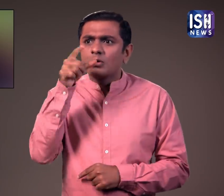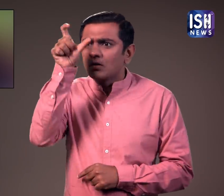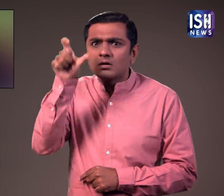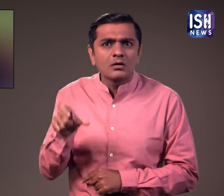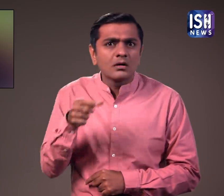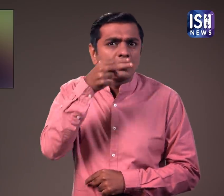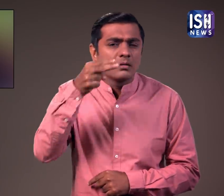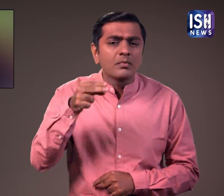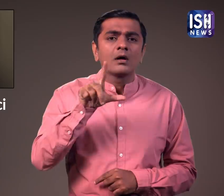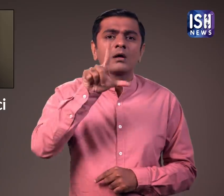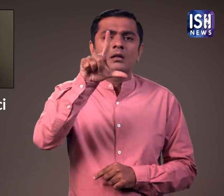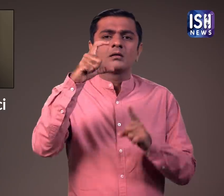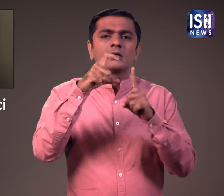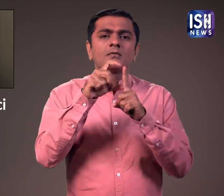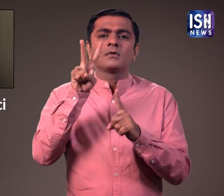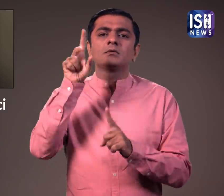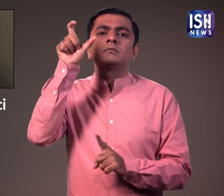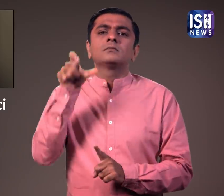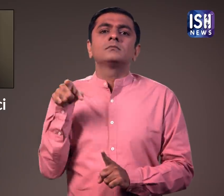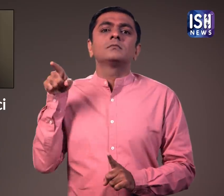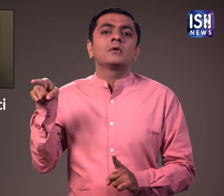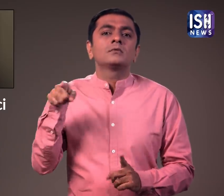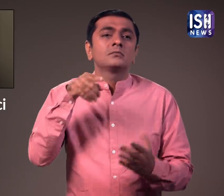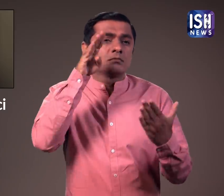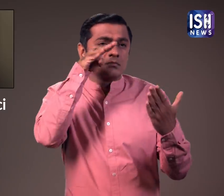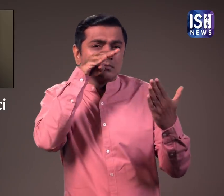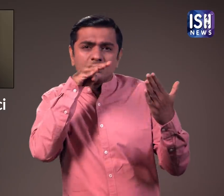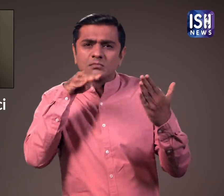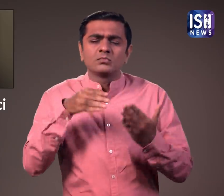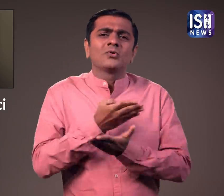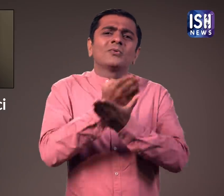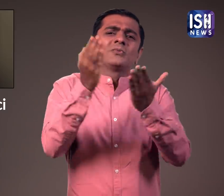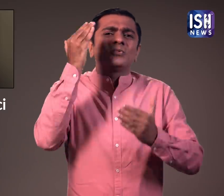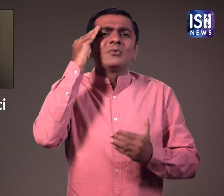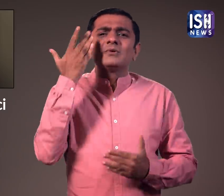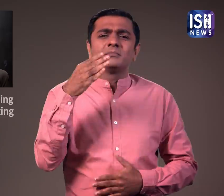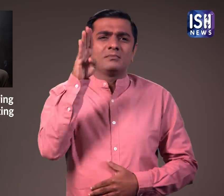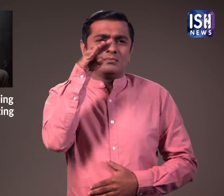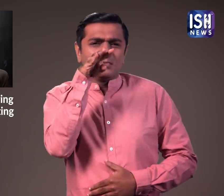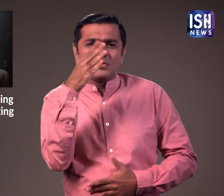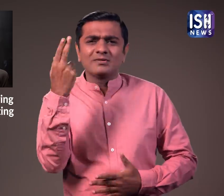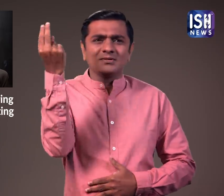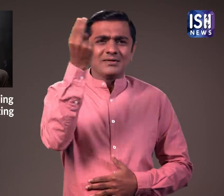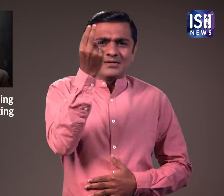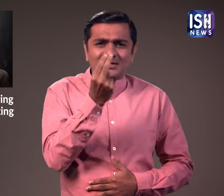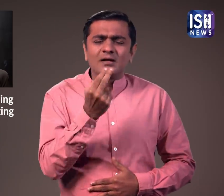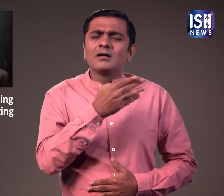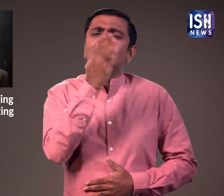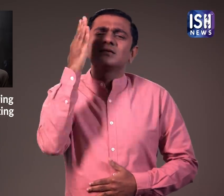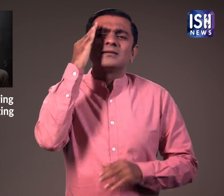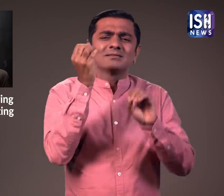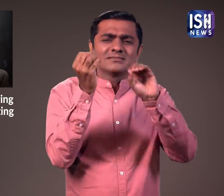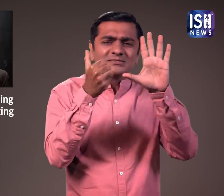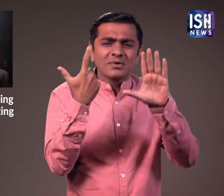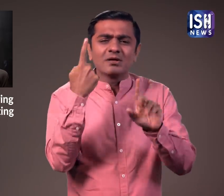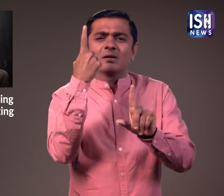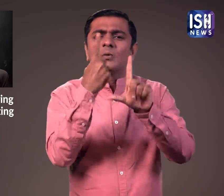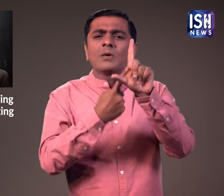इसे लियोराडो डाविंची ने चित्रित किया था। आप सोच रहे होंगे कि पेंटिंग 6 महिने या 1-2 साल में पूरी हो